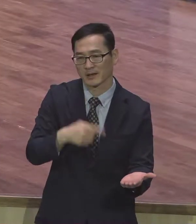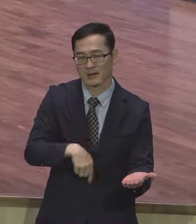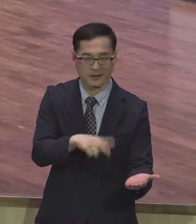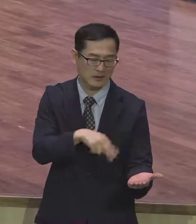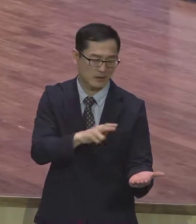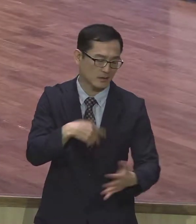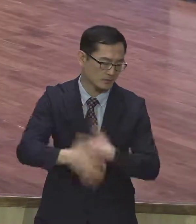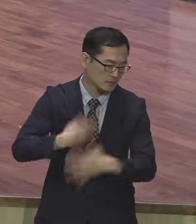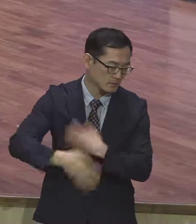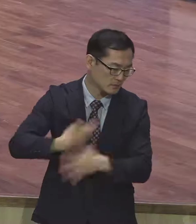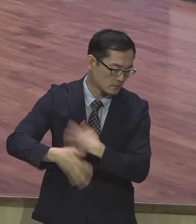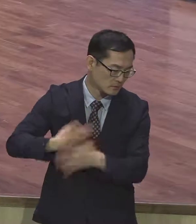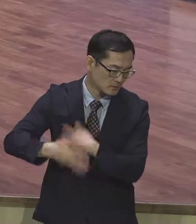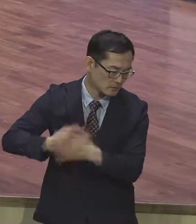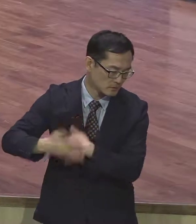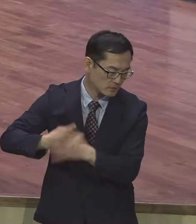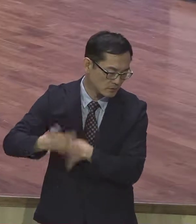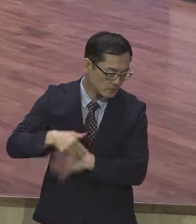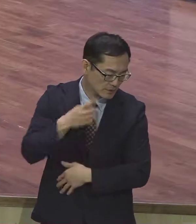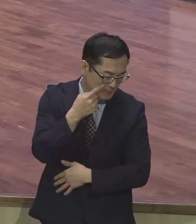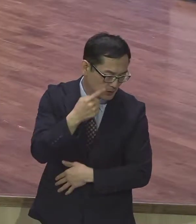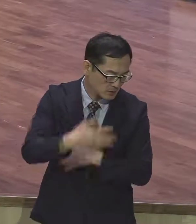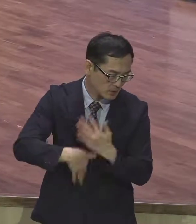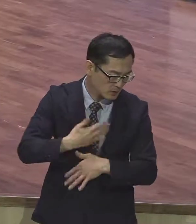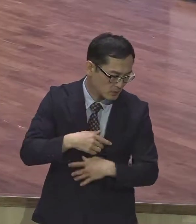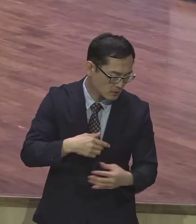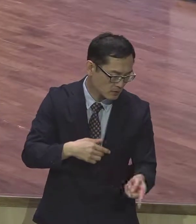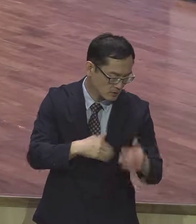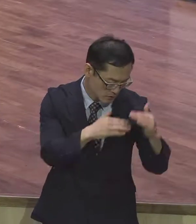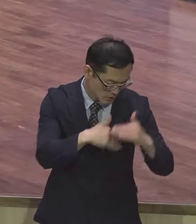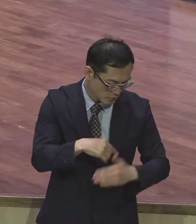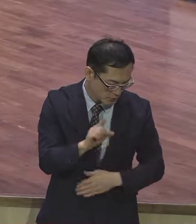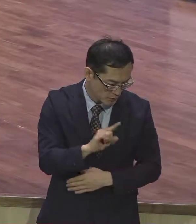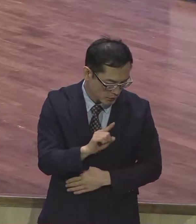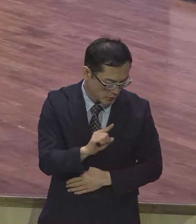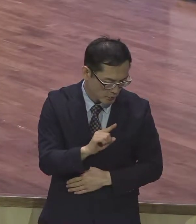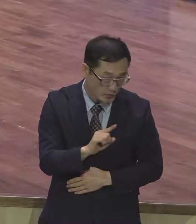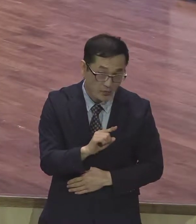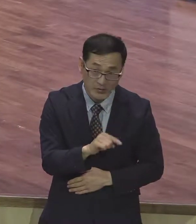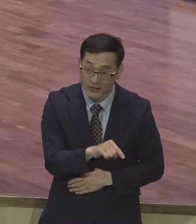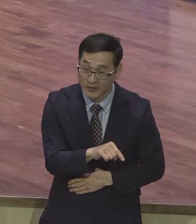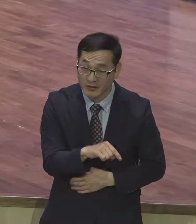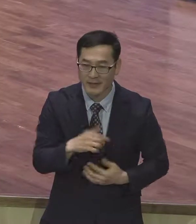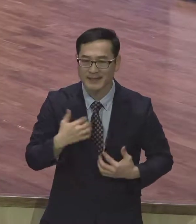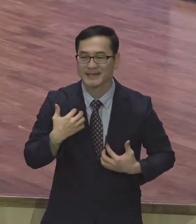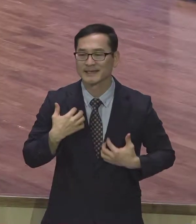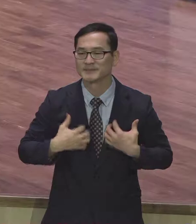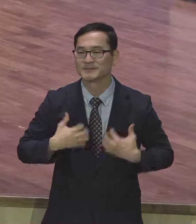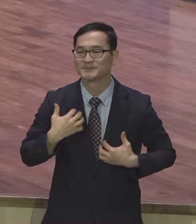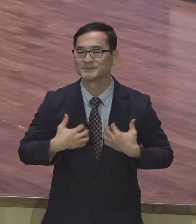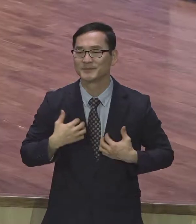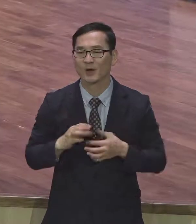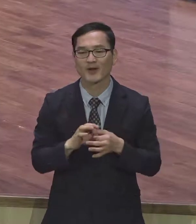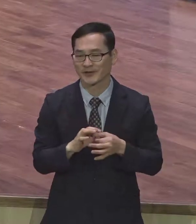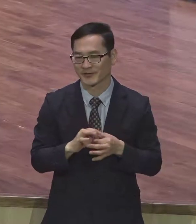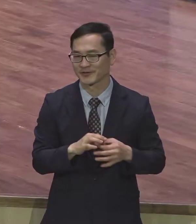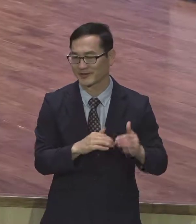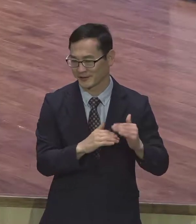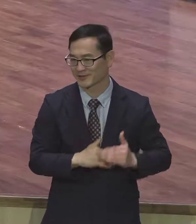빌리포스가 뭘 말하느냐 빌리포스는 기쁨의 서신이에요. 기쁨의 실학의 이 복음이